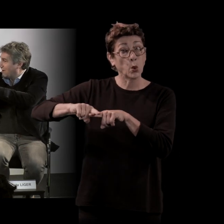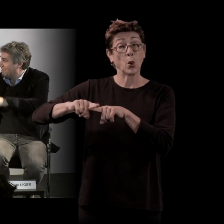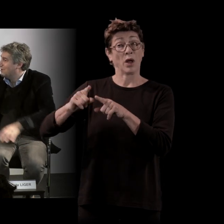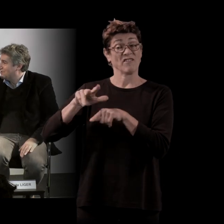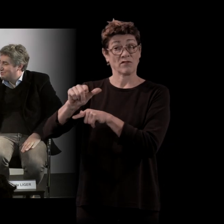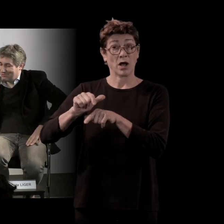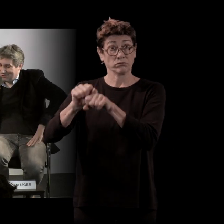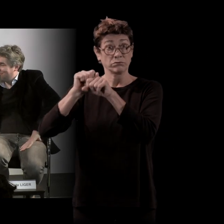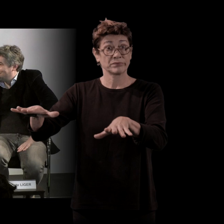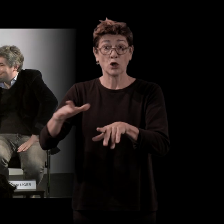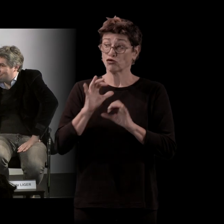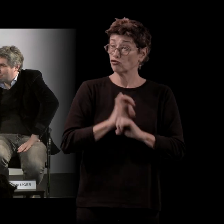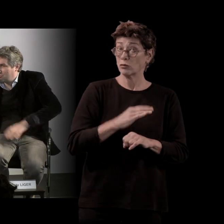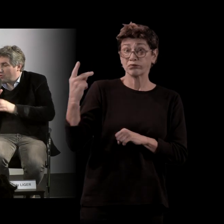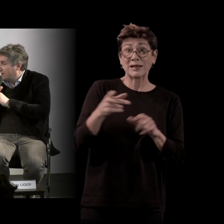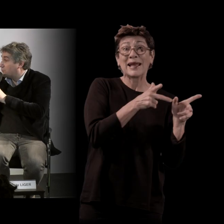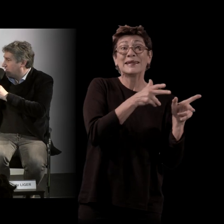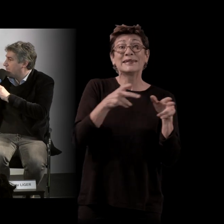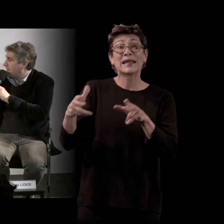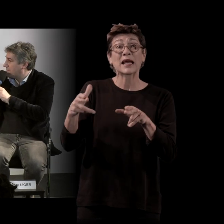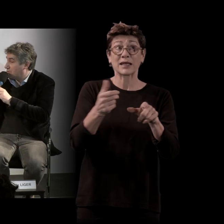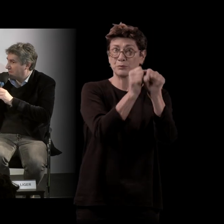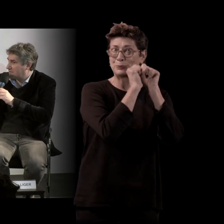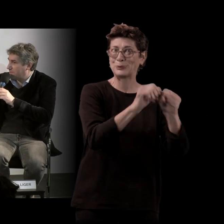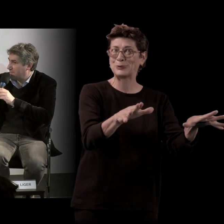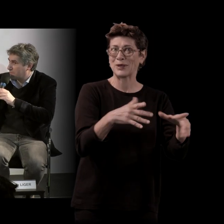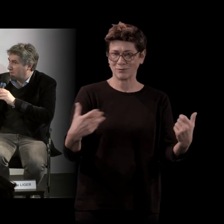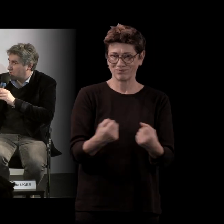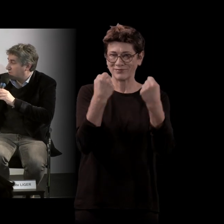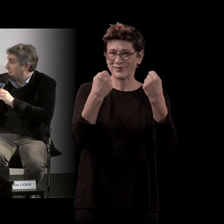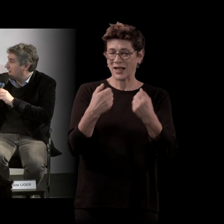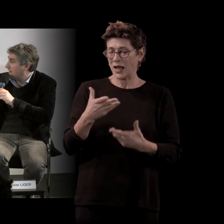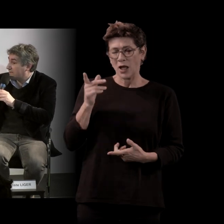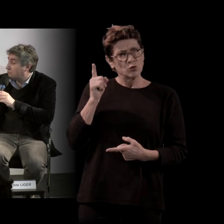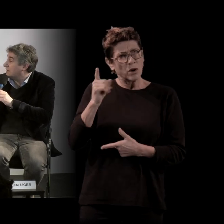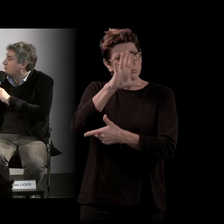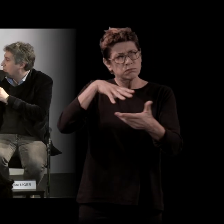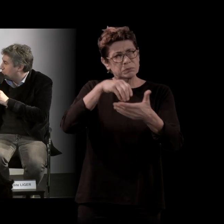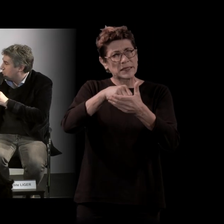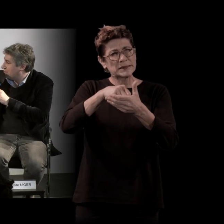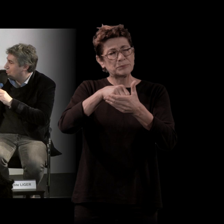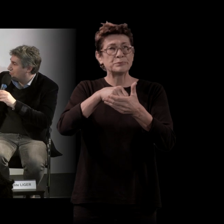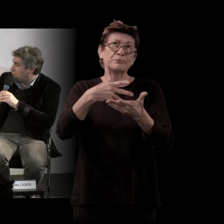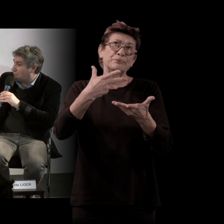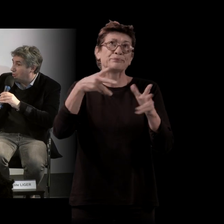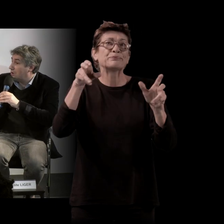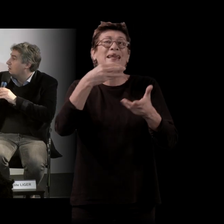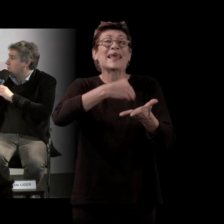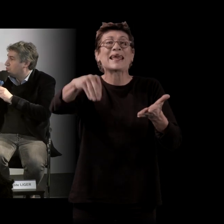pile au moment du Goncourt. Justement, est-ce que vous aviez participé à l'écriture et la transposition de votre roman dans